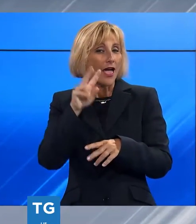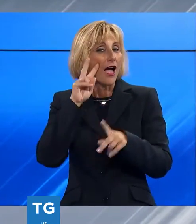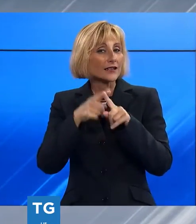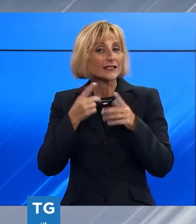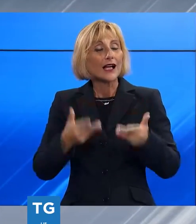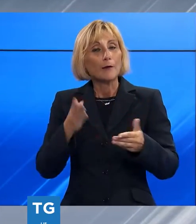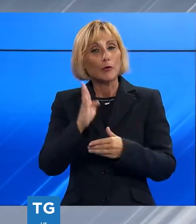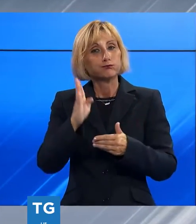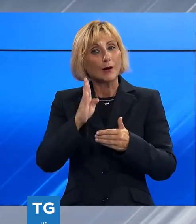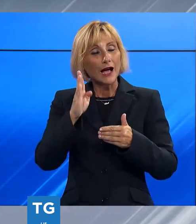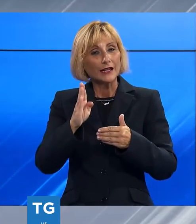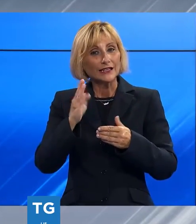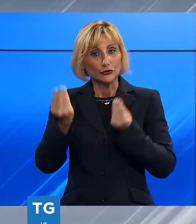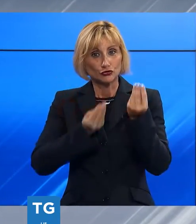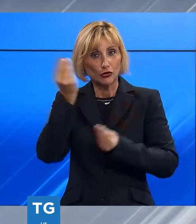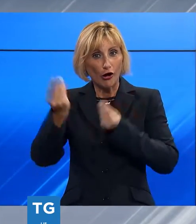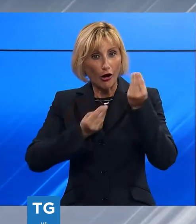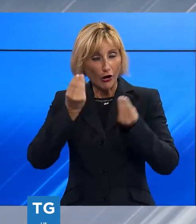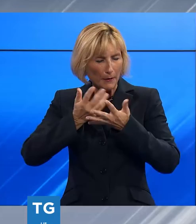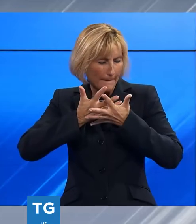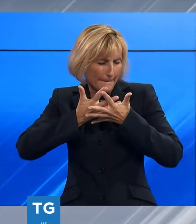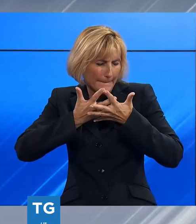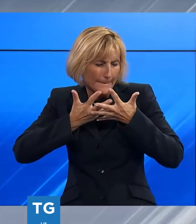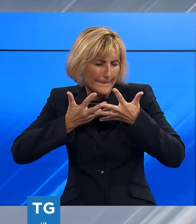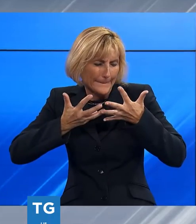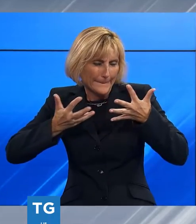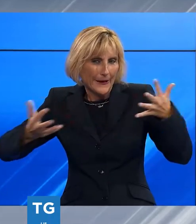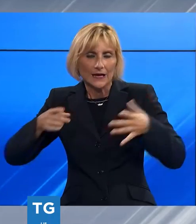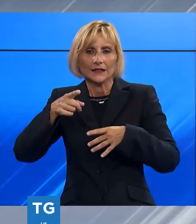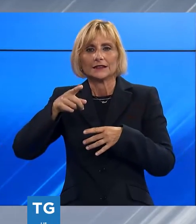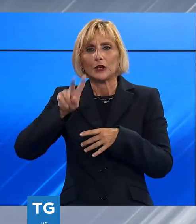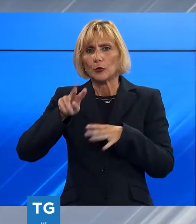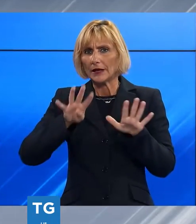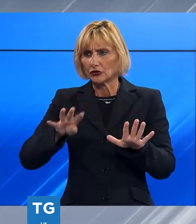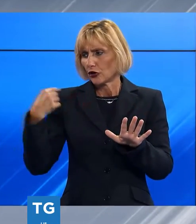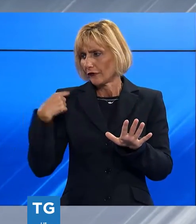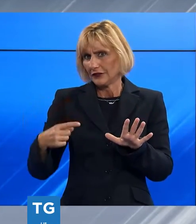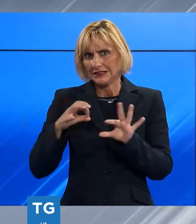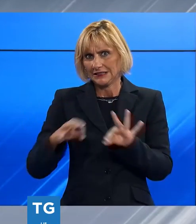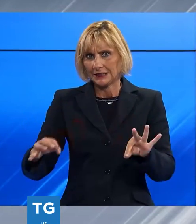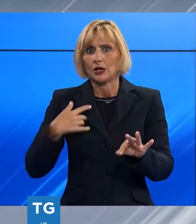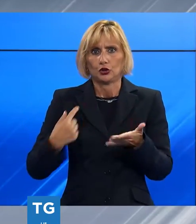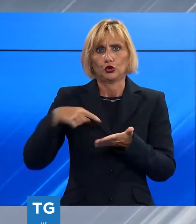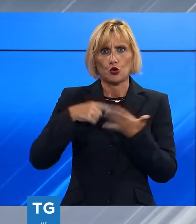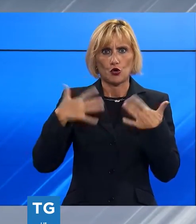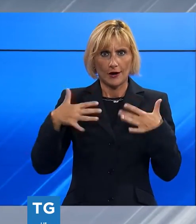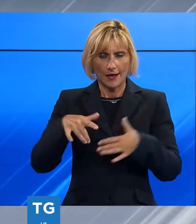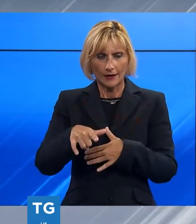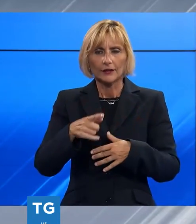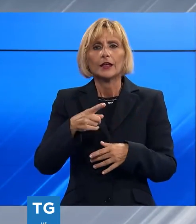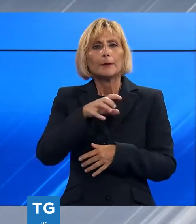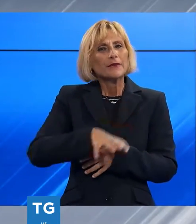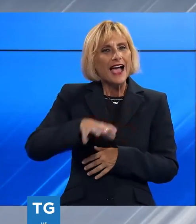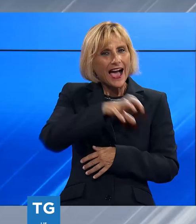quella riservata al mondo dei games che non veniva più innalzata dal 2019. Anche le piazze del centro storico tornano ad